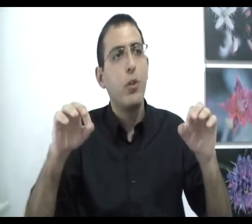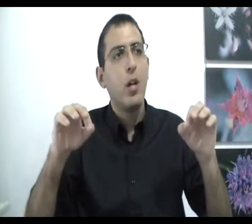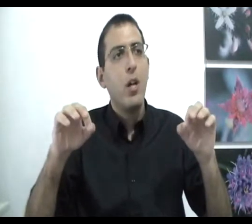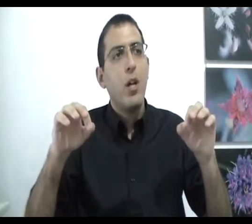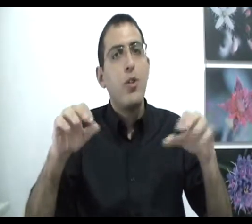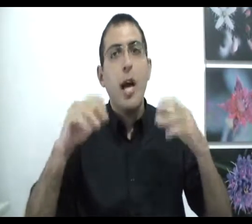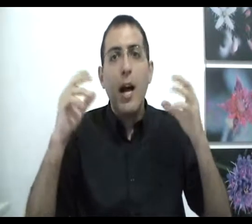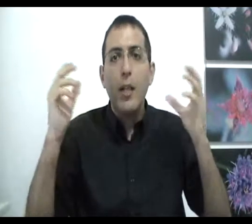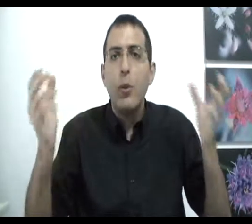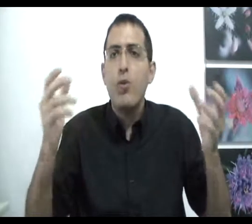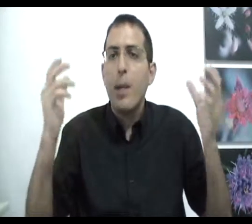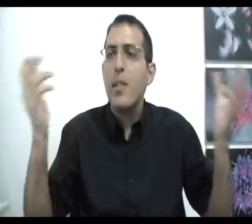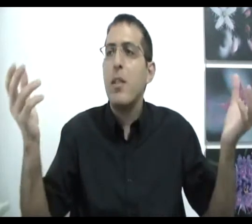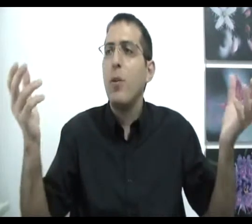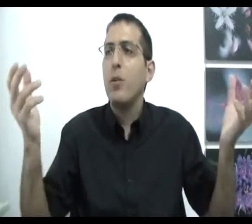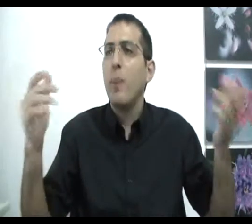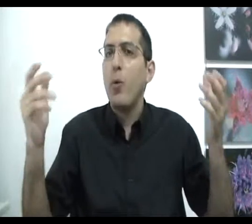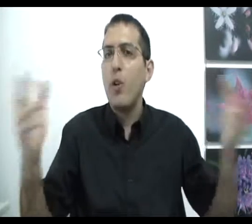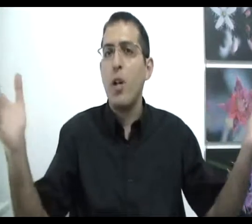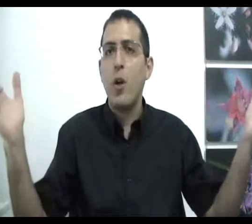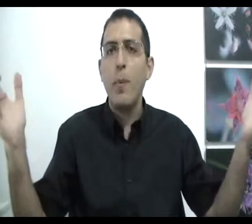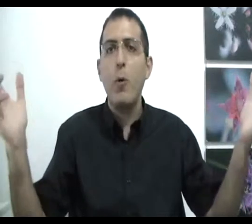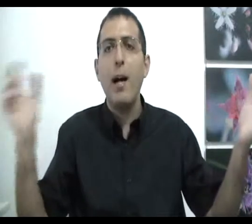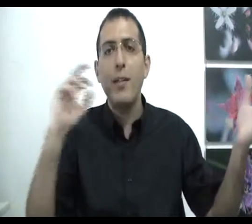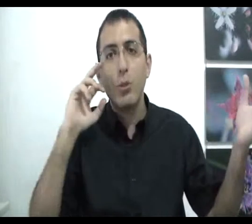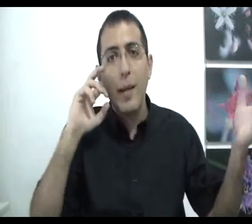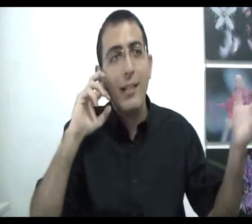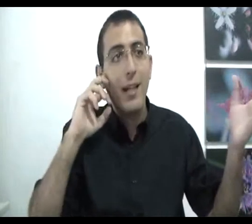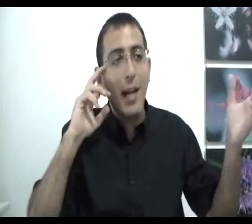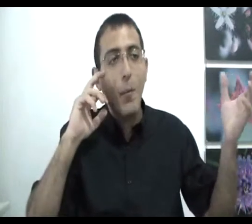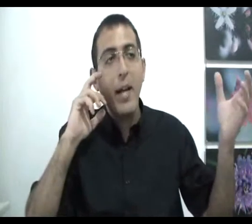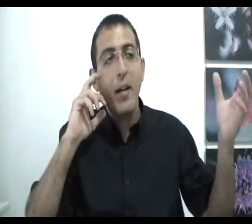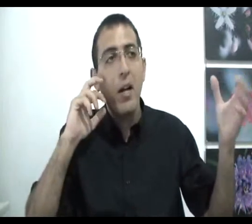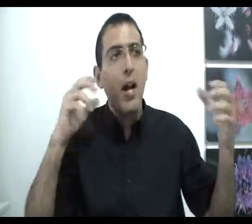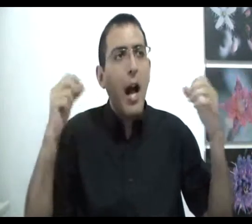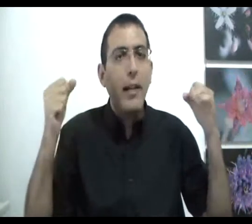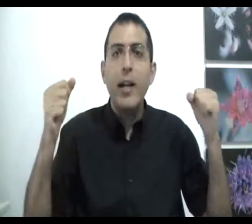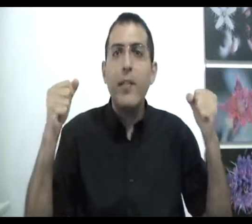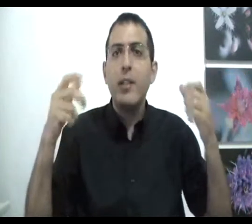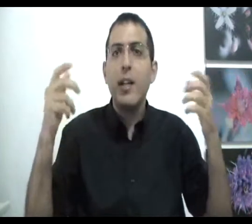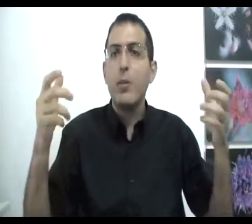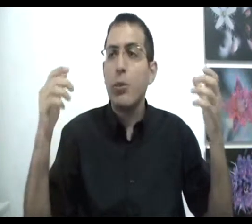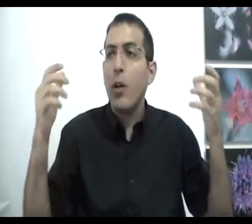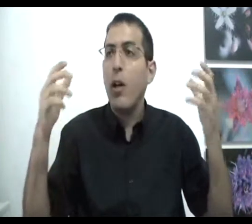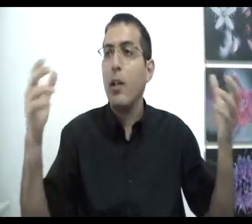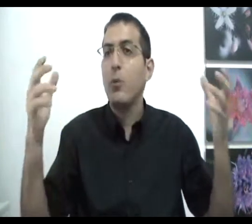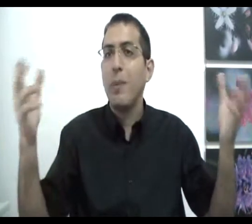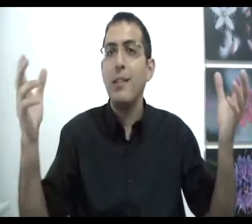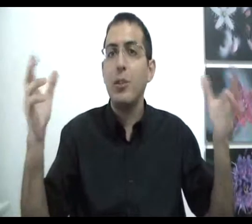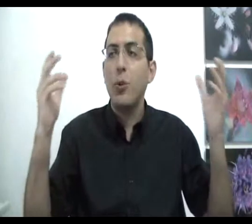שהאחדות של המציאות, פירושו שהכל מחובר זאת אומרת האדם אומר אני חוויתי אחדות, הכל אחדות מה זה שהוא